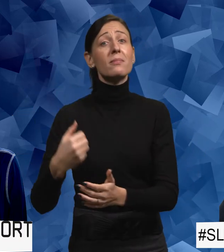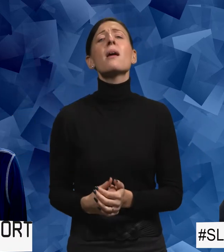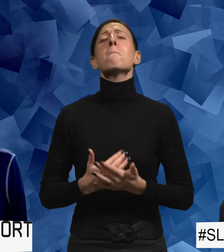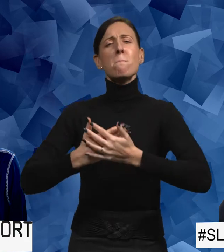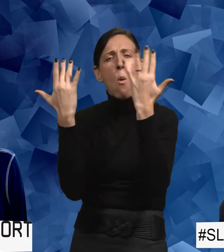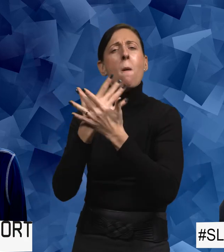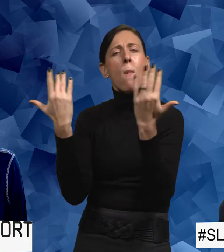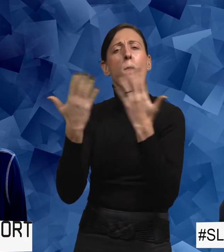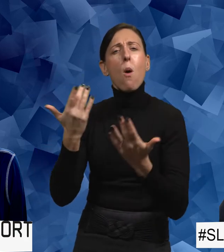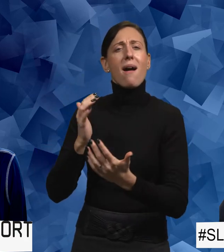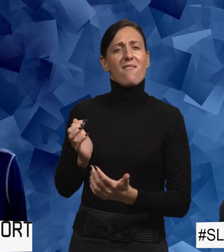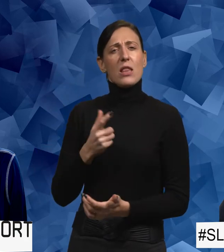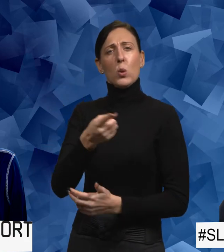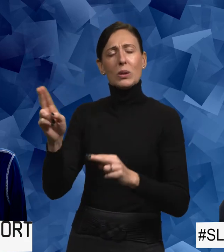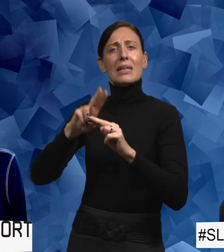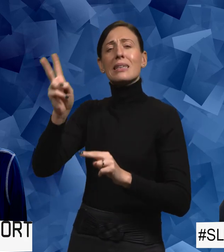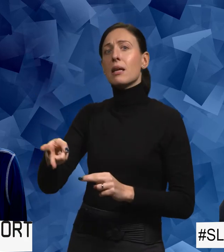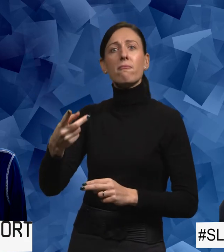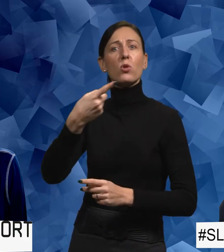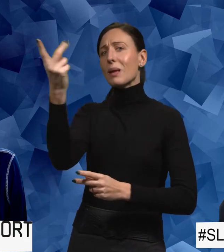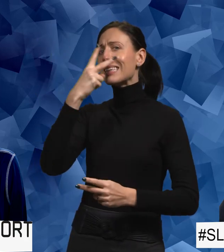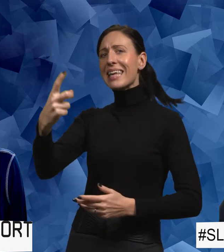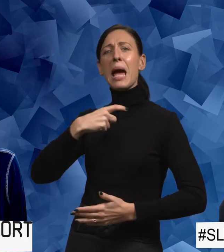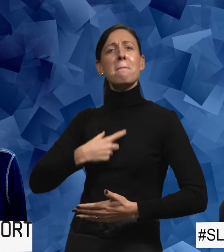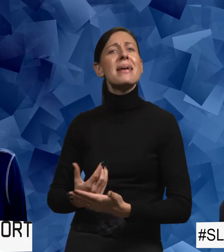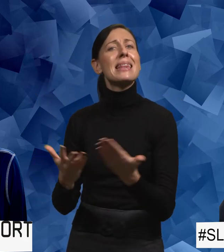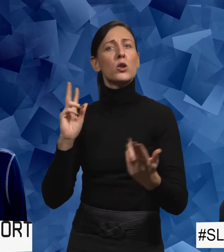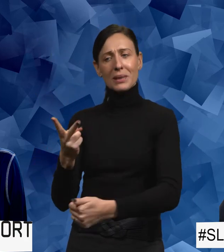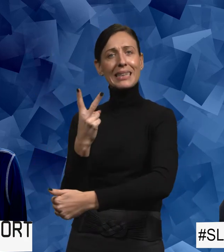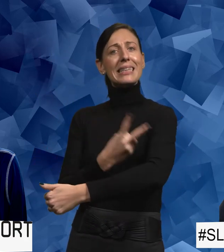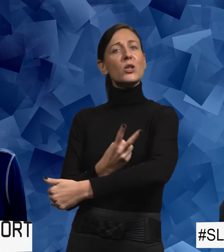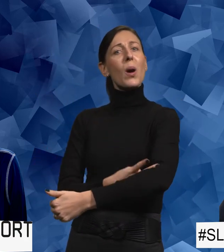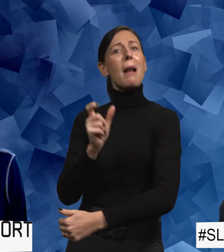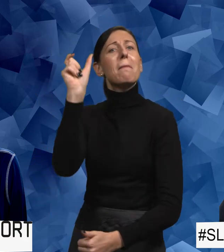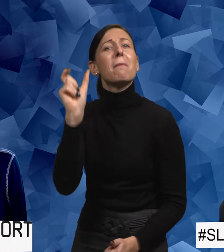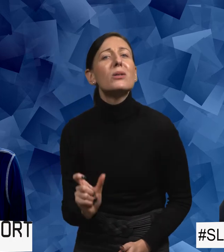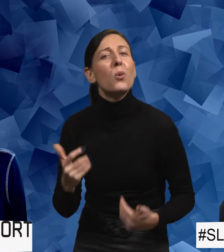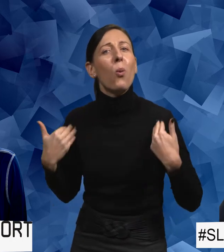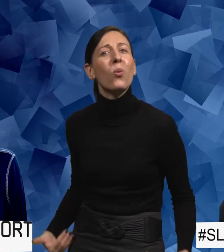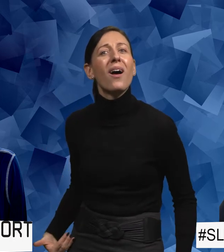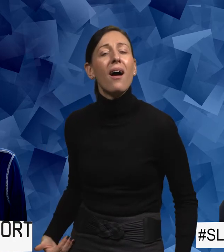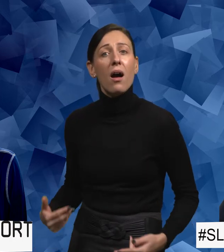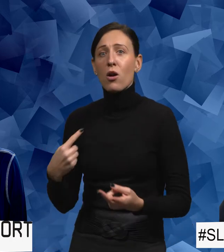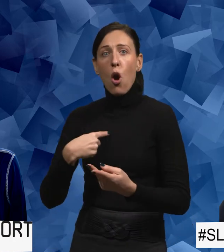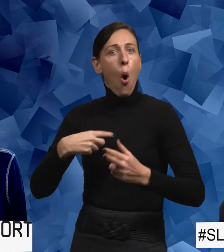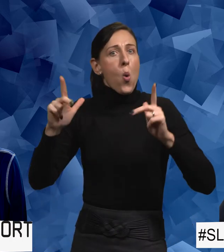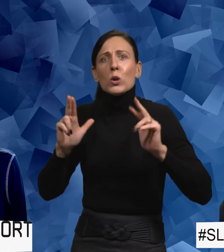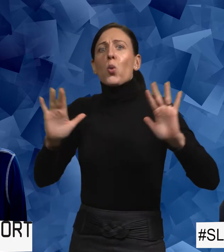kvinnor känner sig osedda, om man nu får säga som sexuella, vare sig sexuell person. Att få